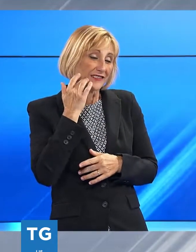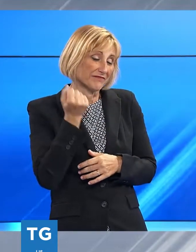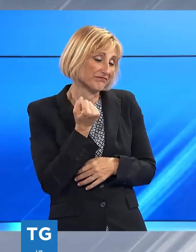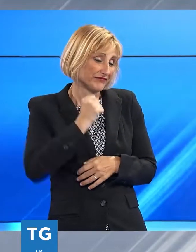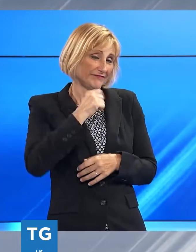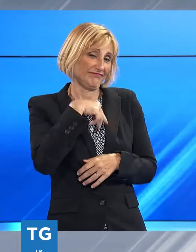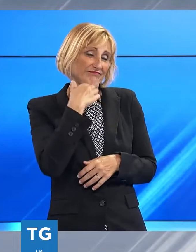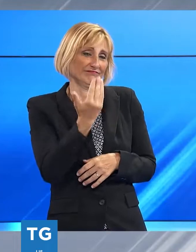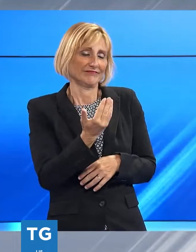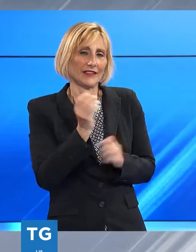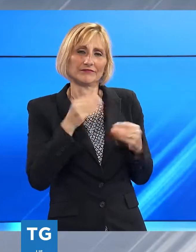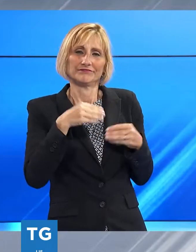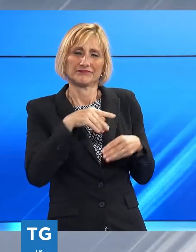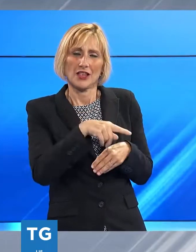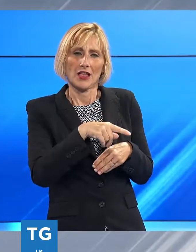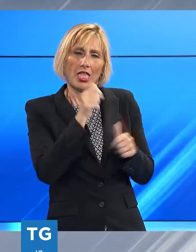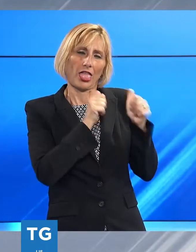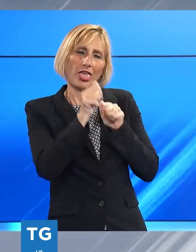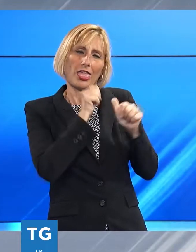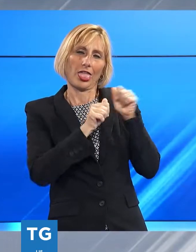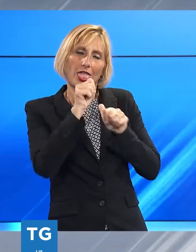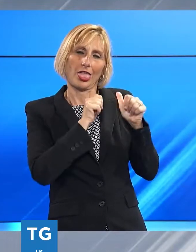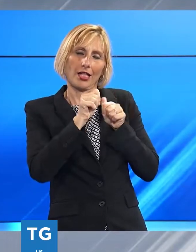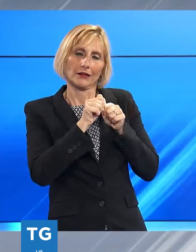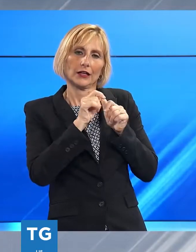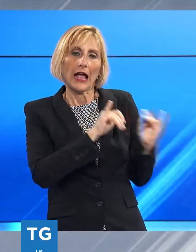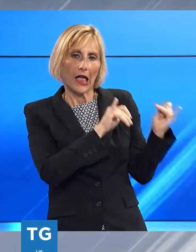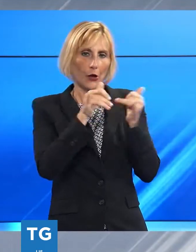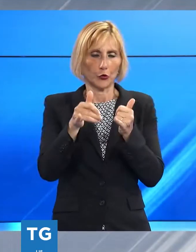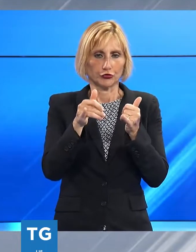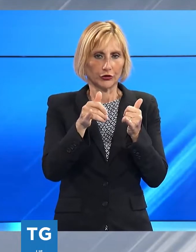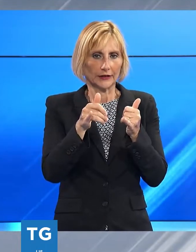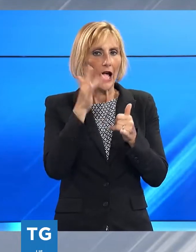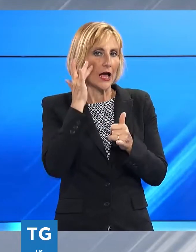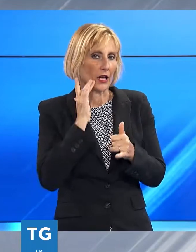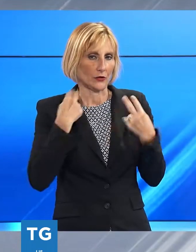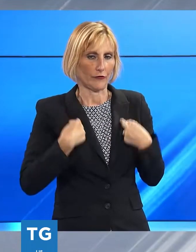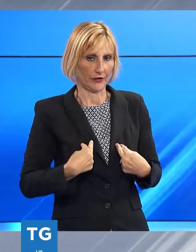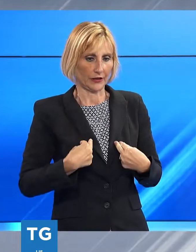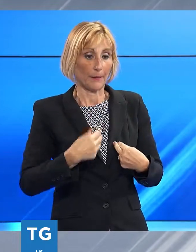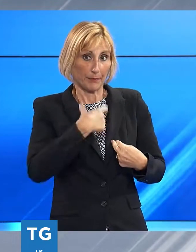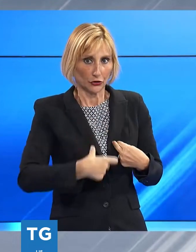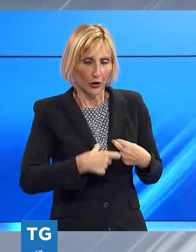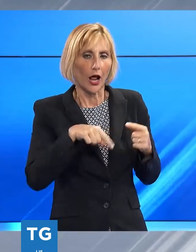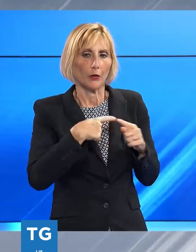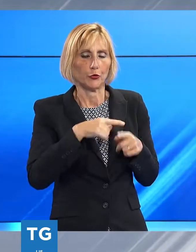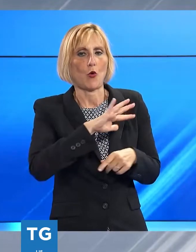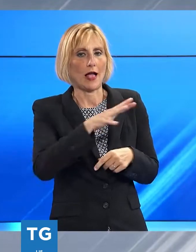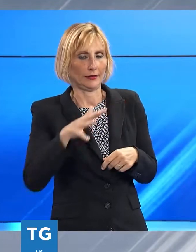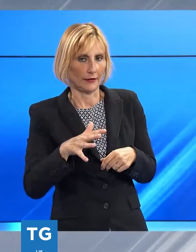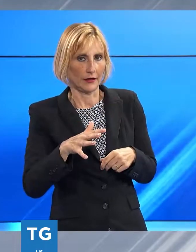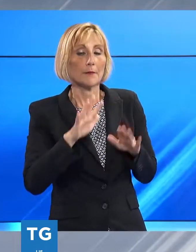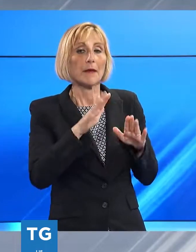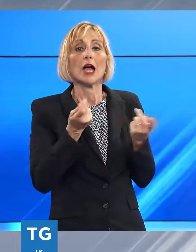troppo e quando escono mettono a repentaglio la loro vita e quella degli altri i gestori molto collaborativi devo dire la verità perché hanno